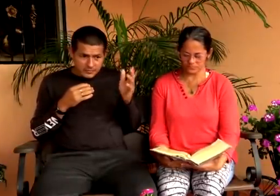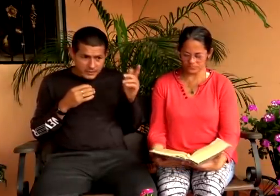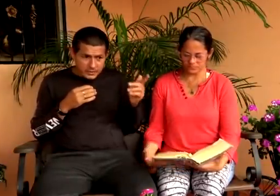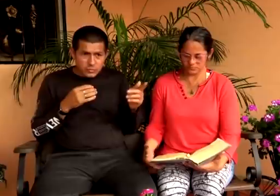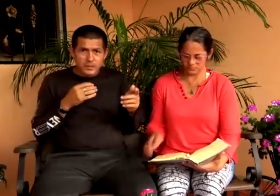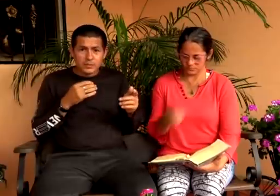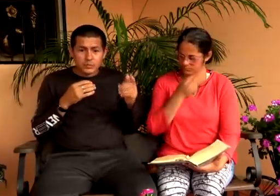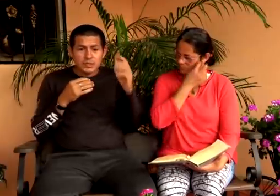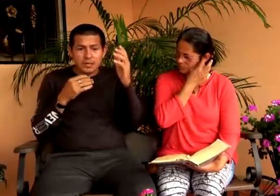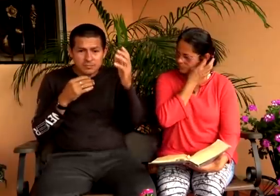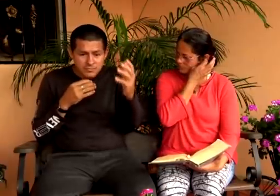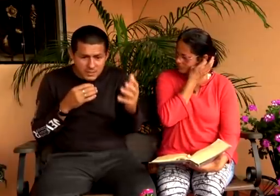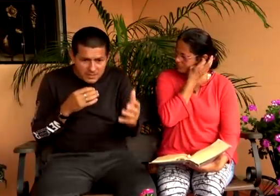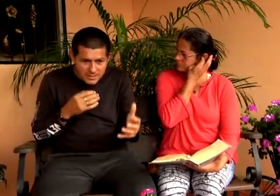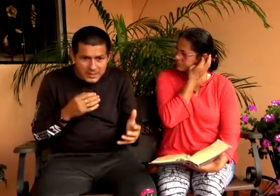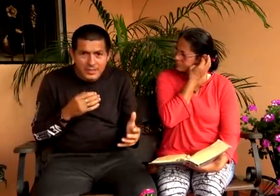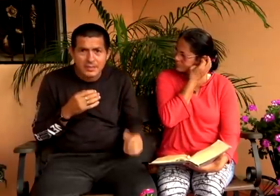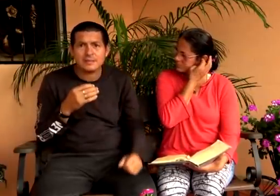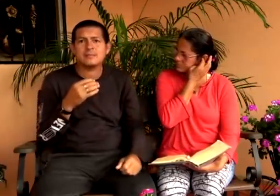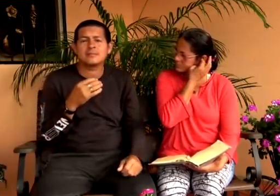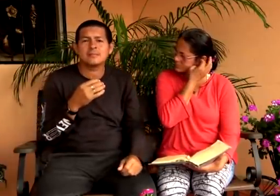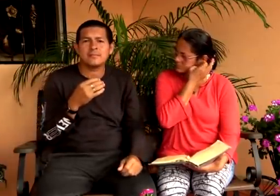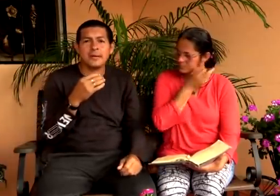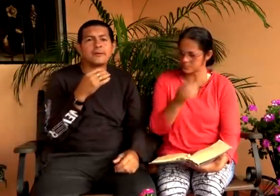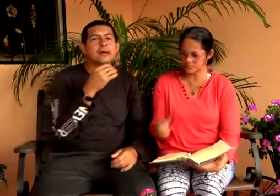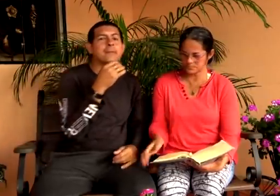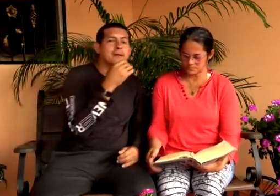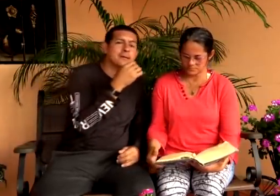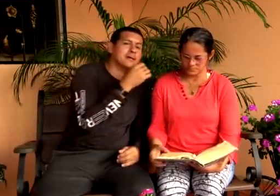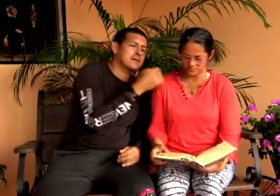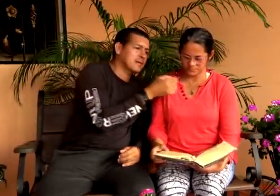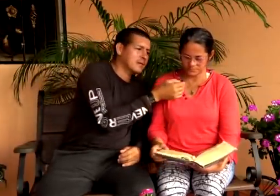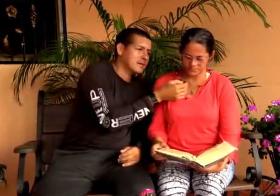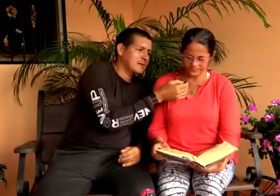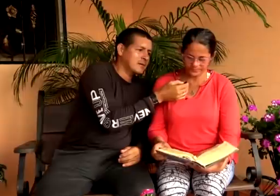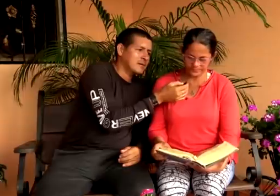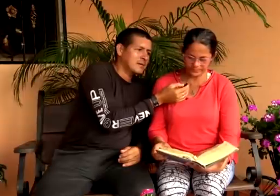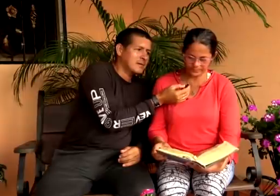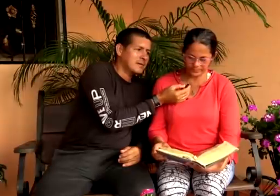realmente fuera su padre, ustedes me amarían, pero ¿qué pasa?